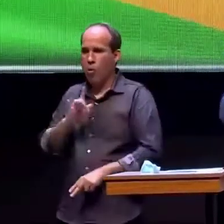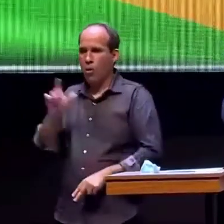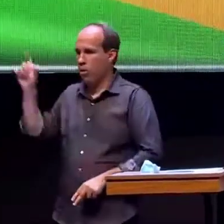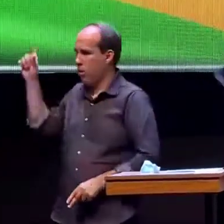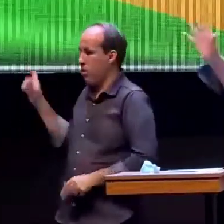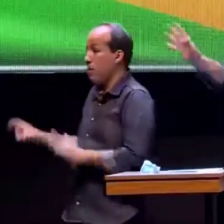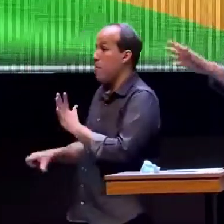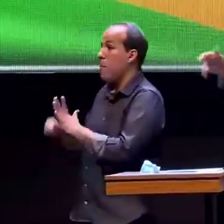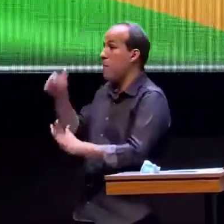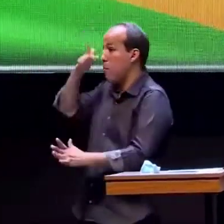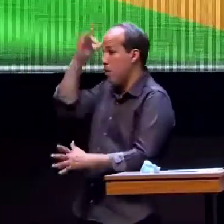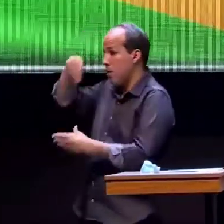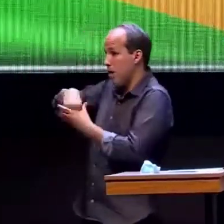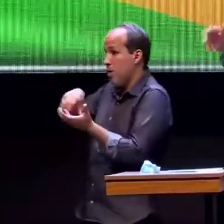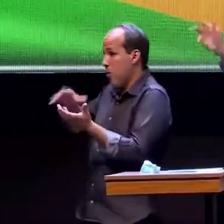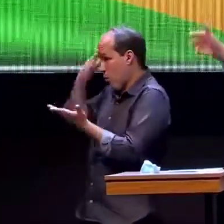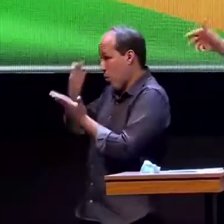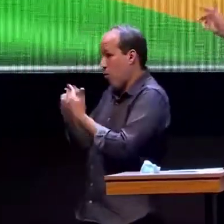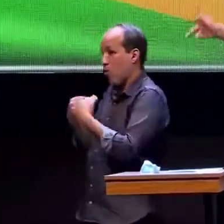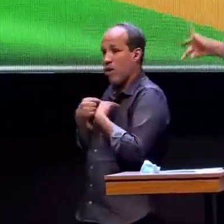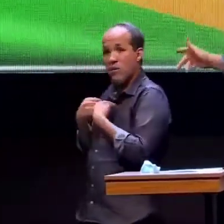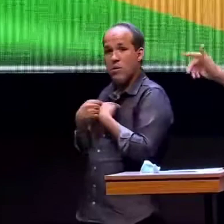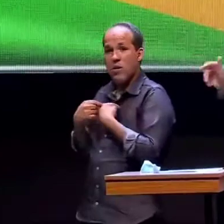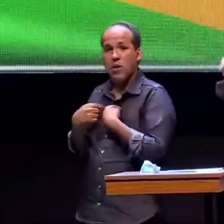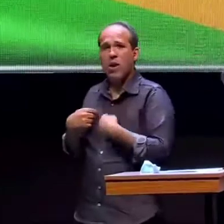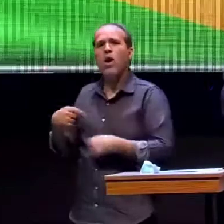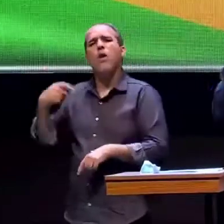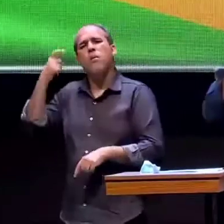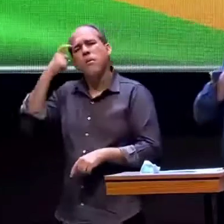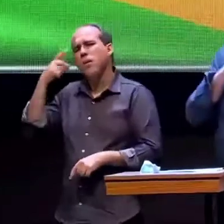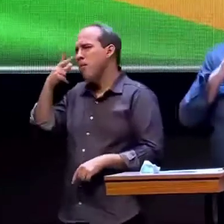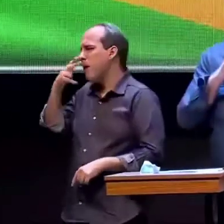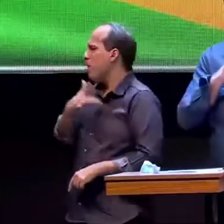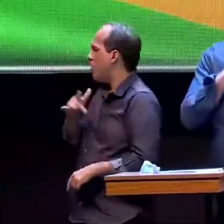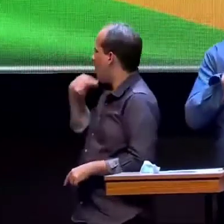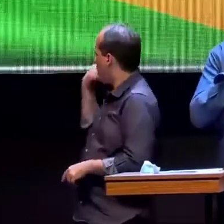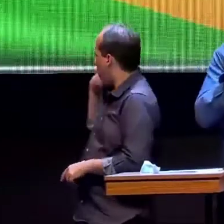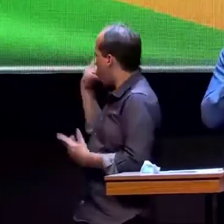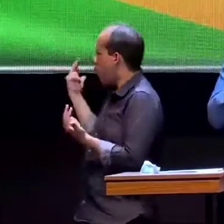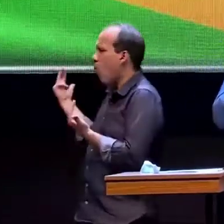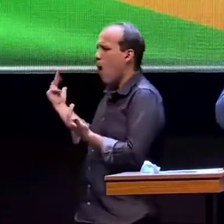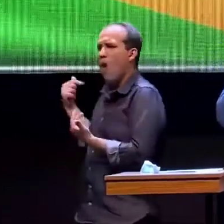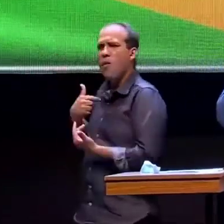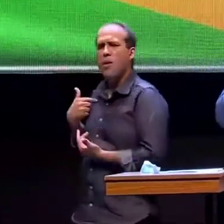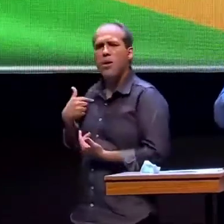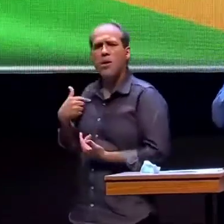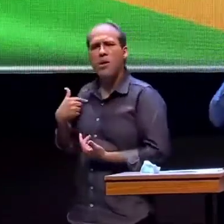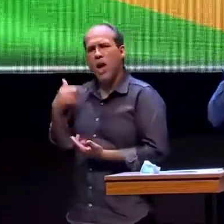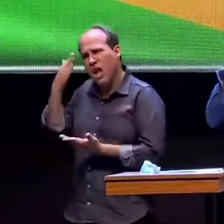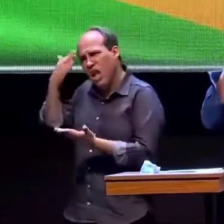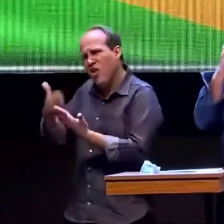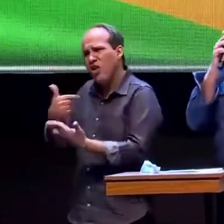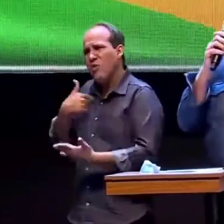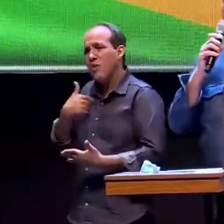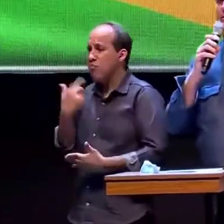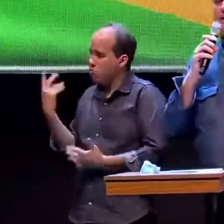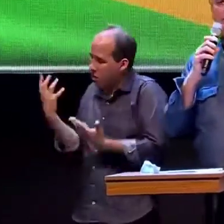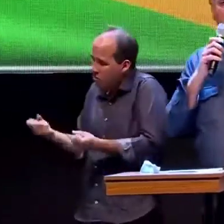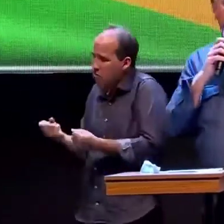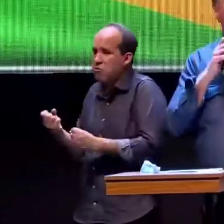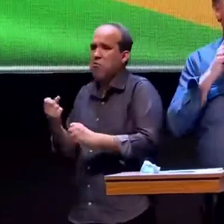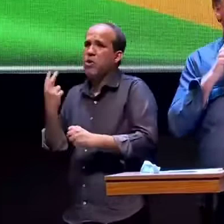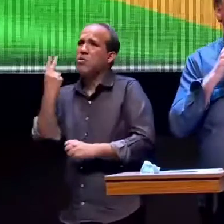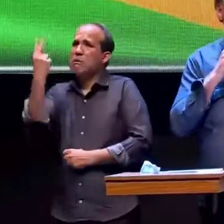acreditou em mim também eu passei a achar depois que ele era maluco também não era só eu não viajamos por